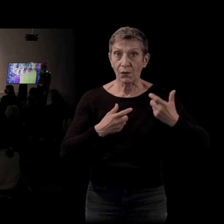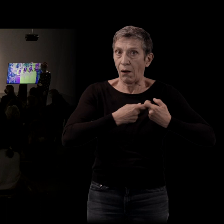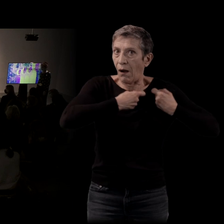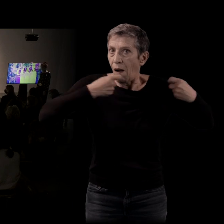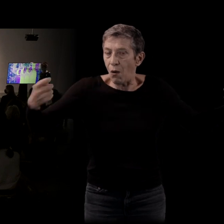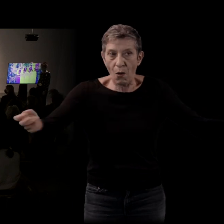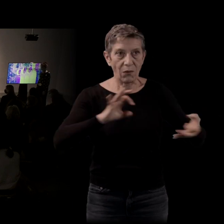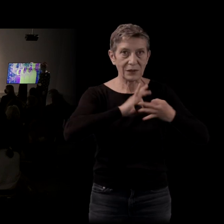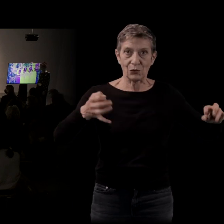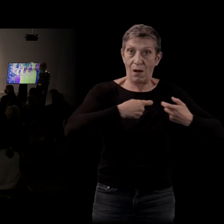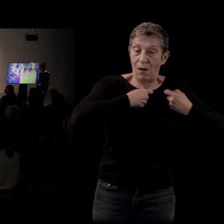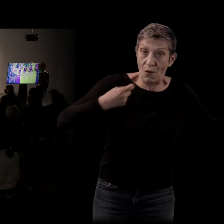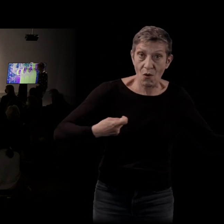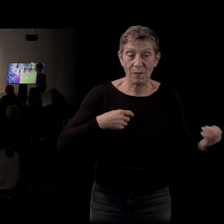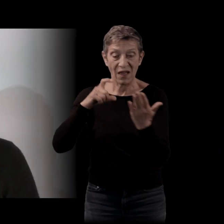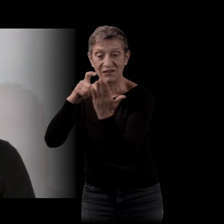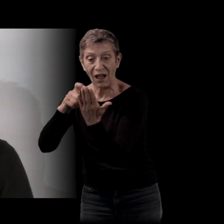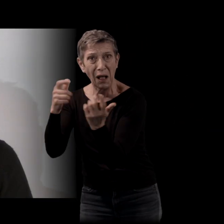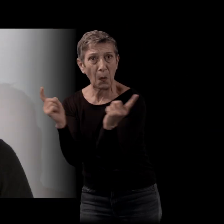pratiques d'écriture coexistent ? Alors honnêtement,